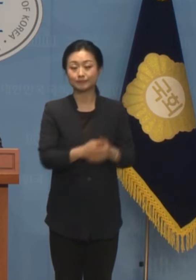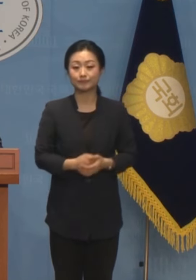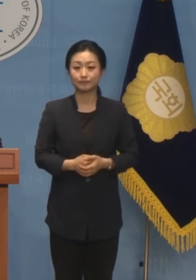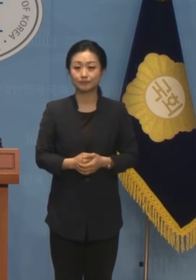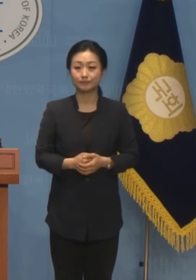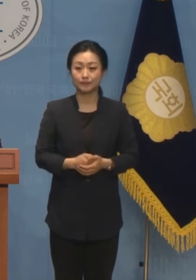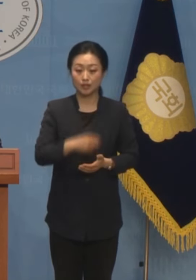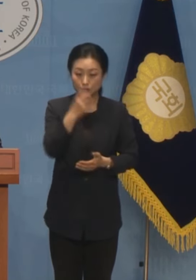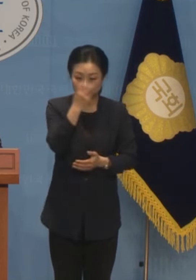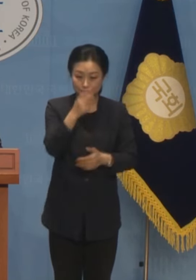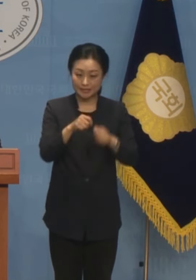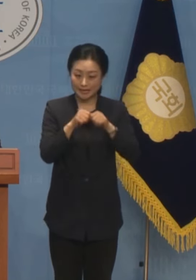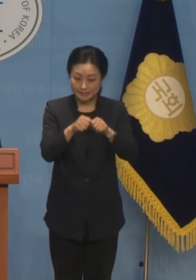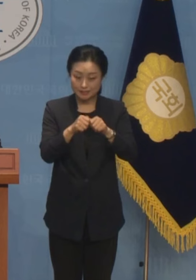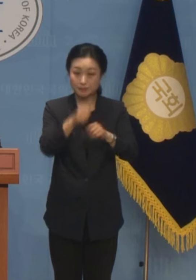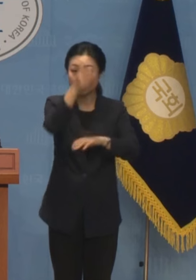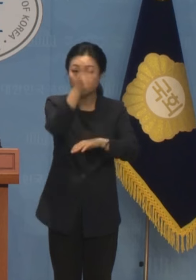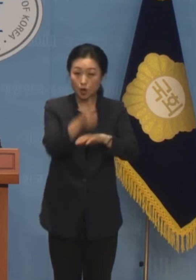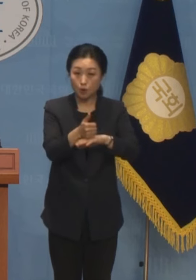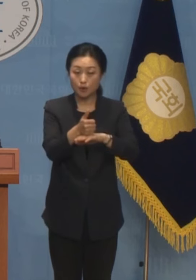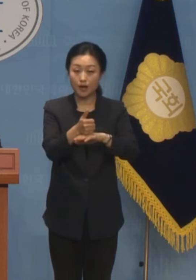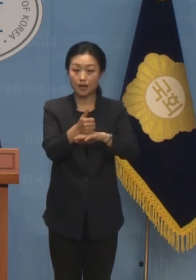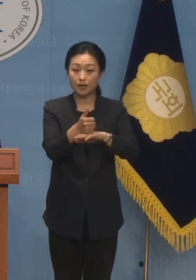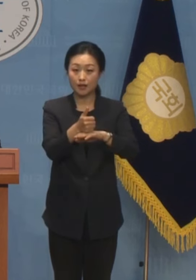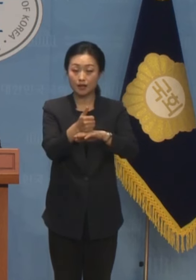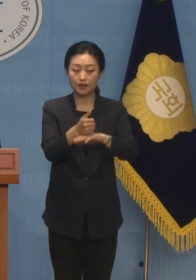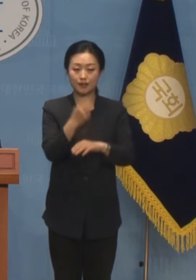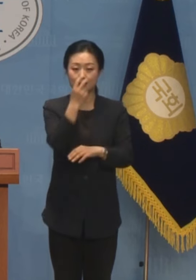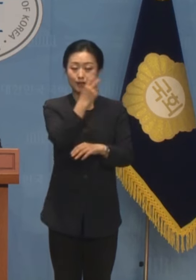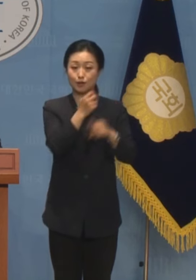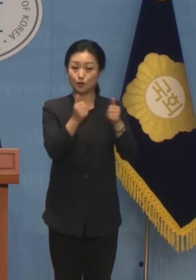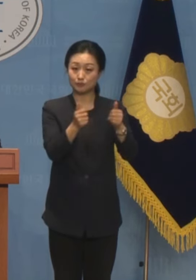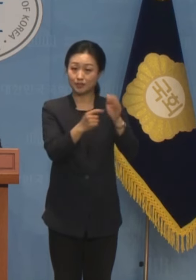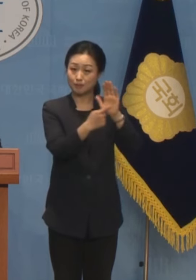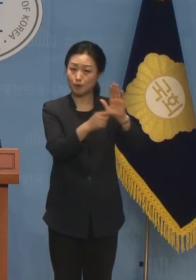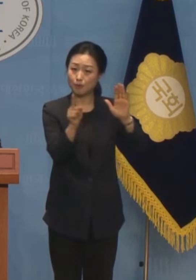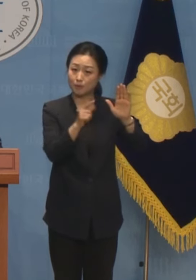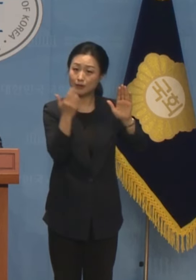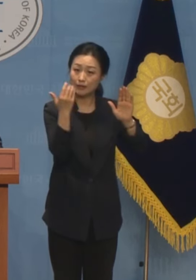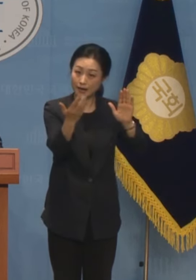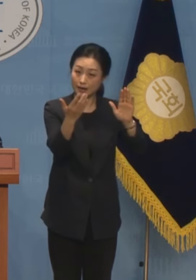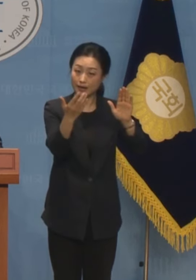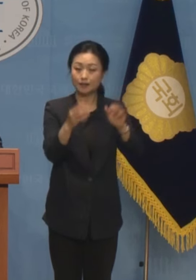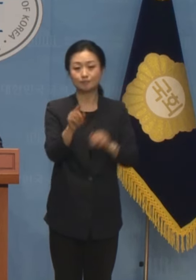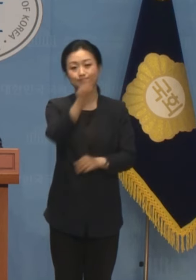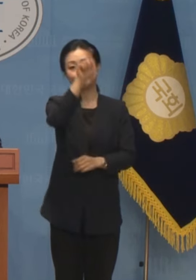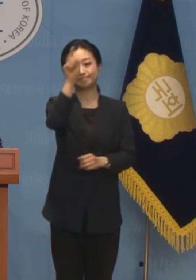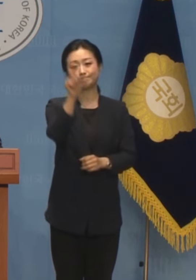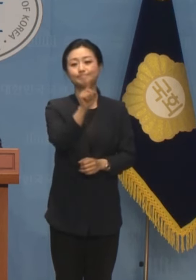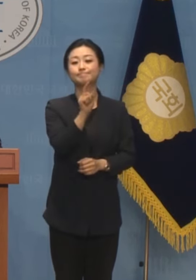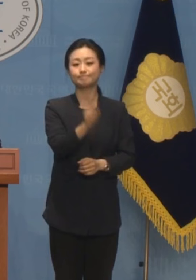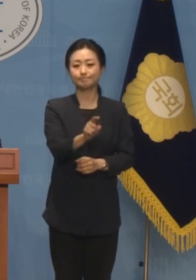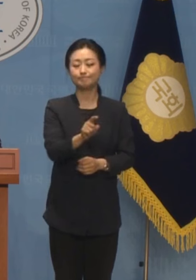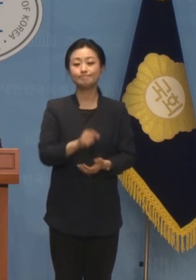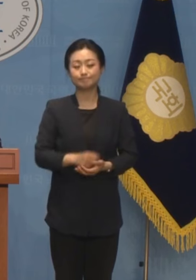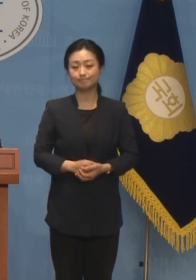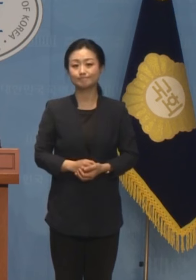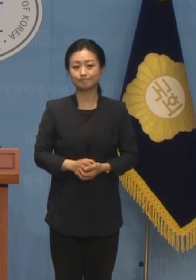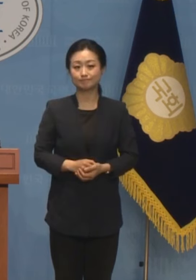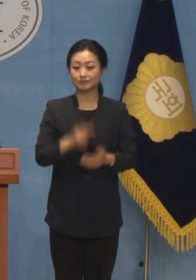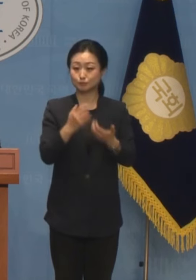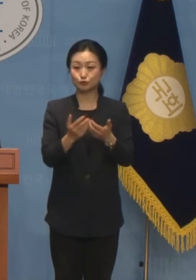수사 심의의 최종 결론을 앞두고 있는 검찰이 앞으로 어떤 최종적인 결론을 내리는지